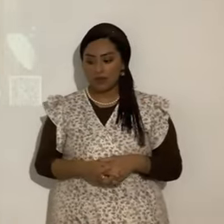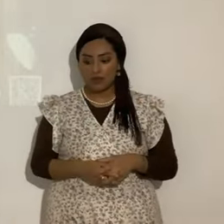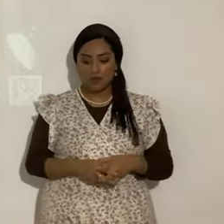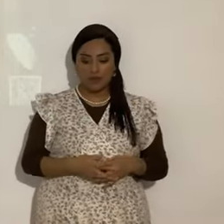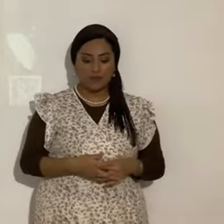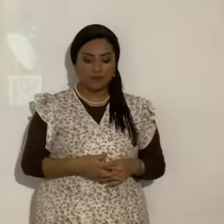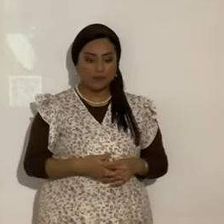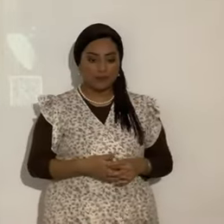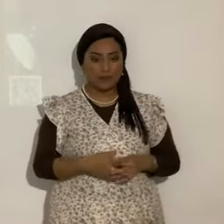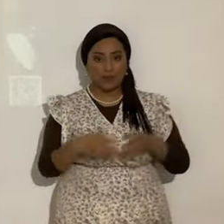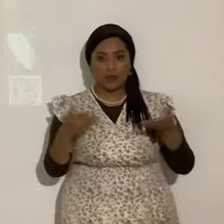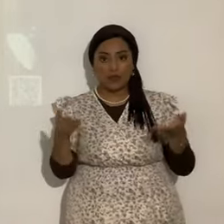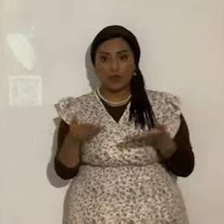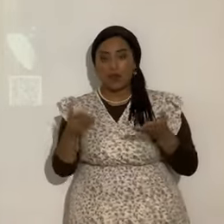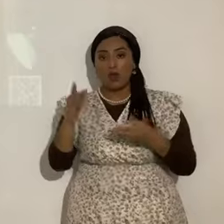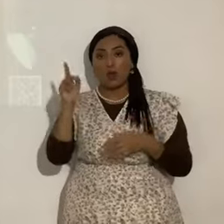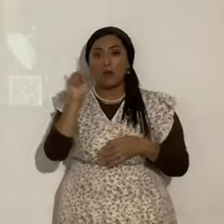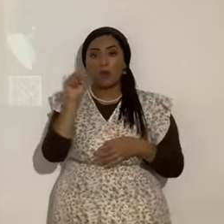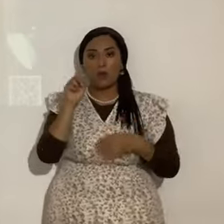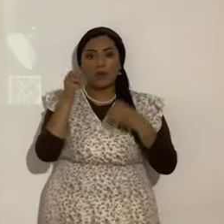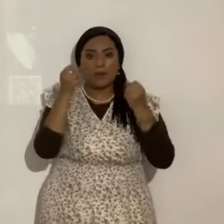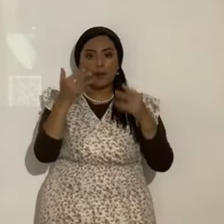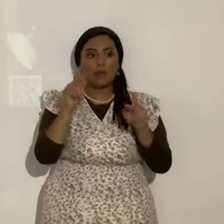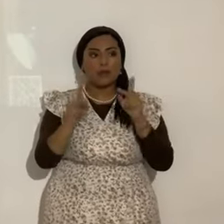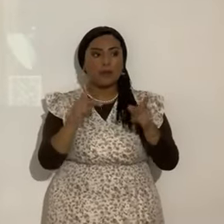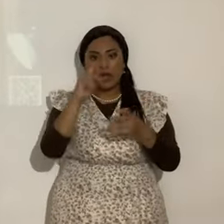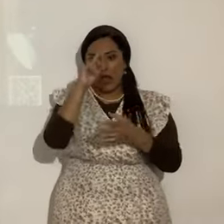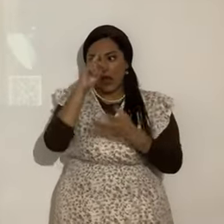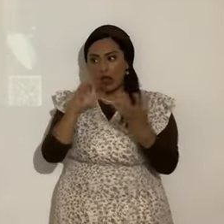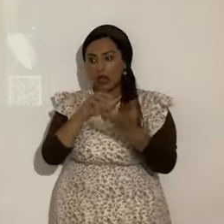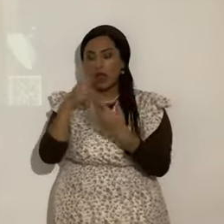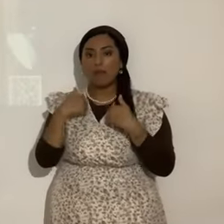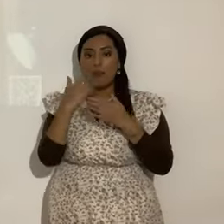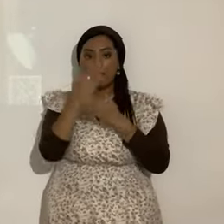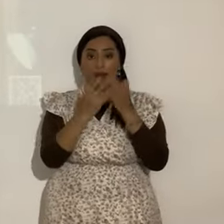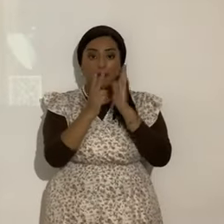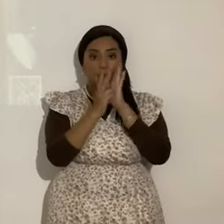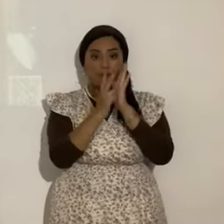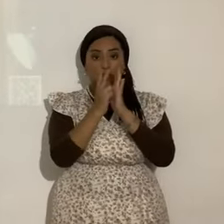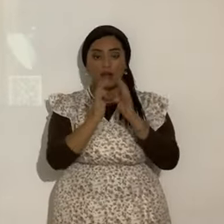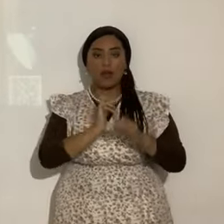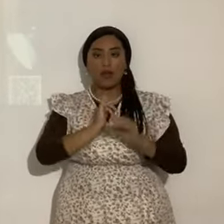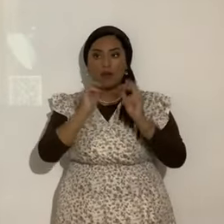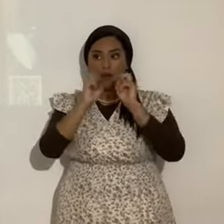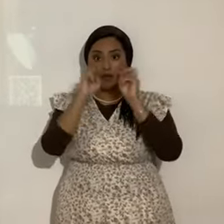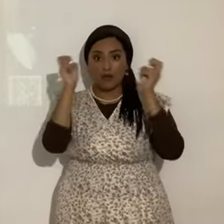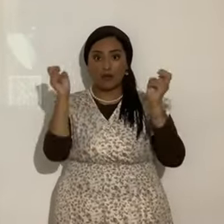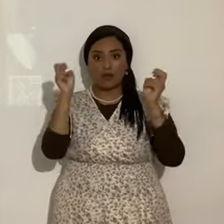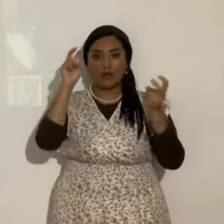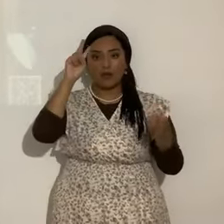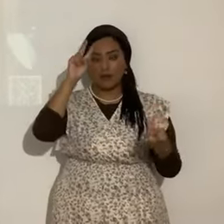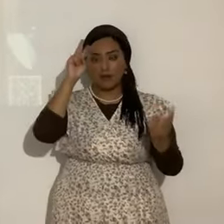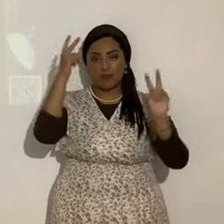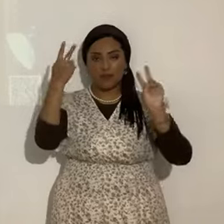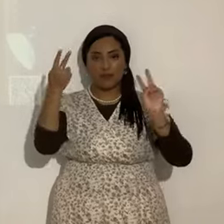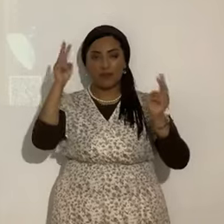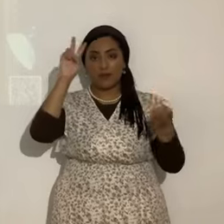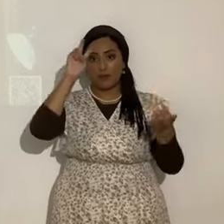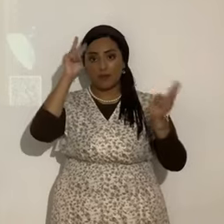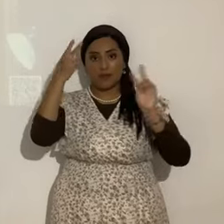Y es aquí donde muchos se confunden. unos videos que le titulé. La mal interpretación. la mala interpretación.